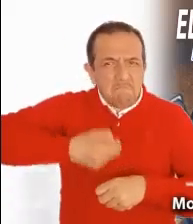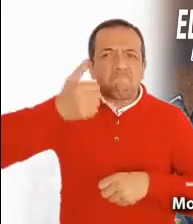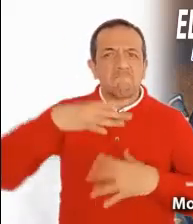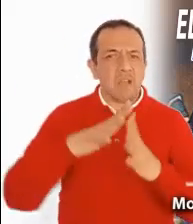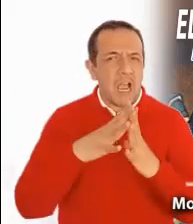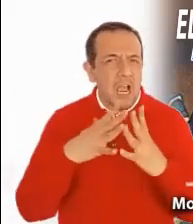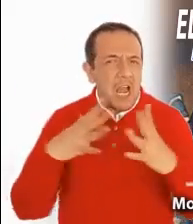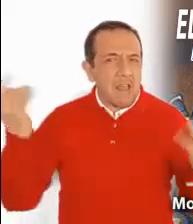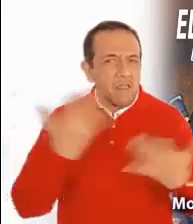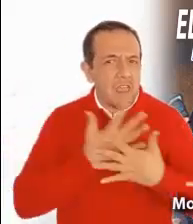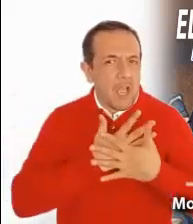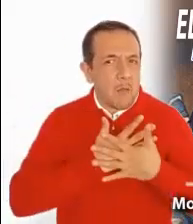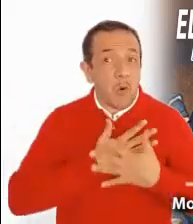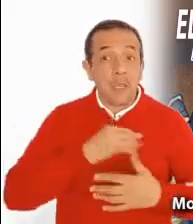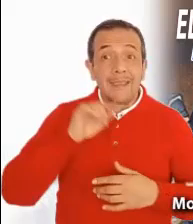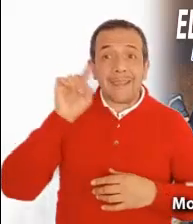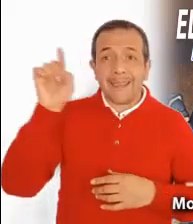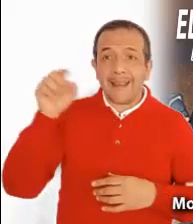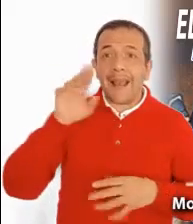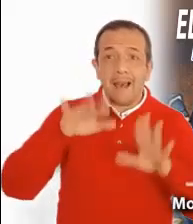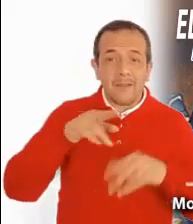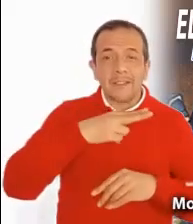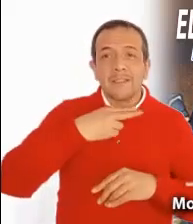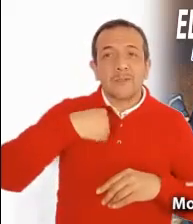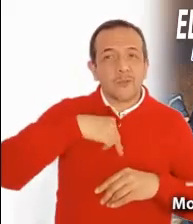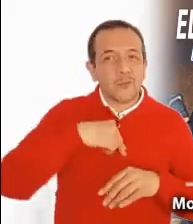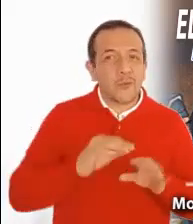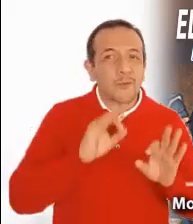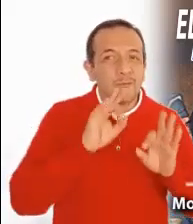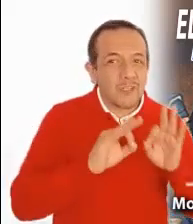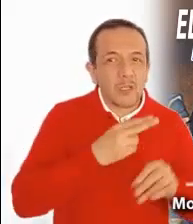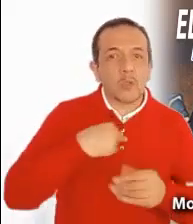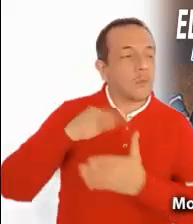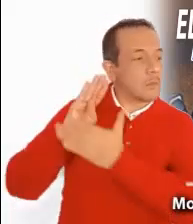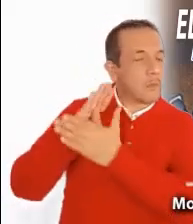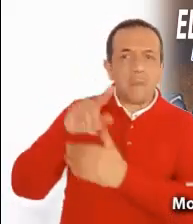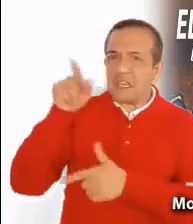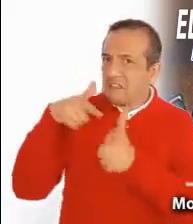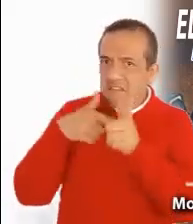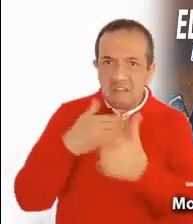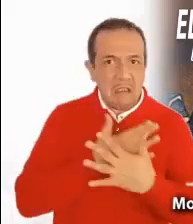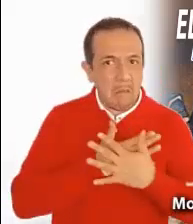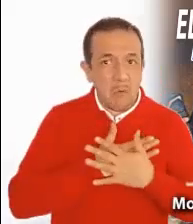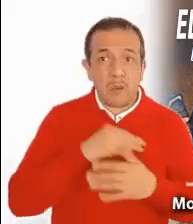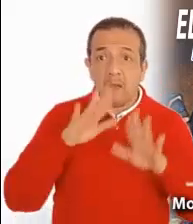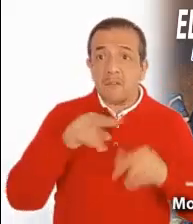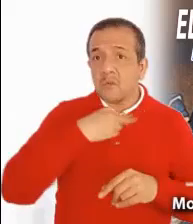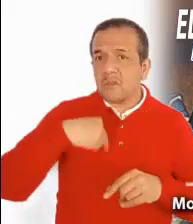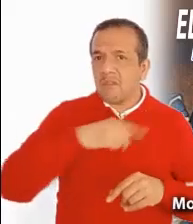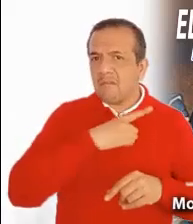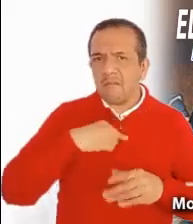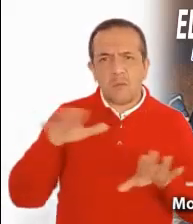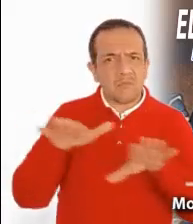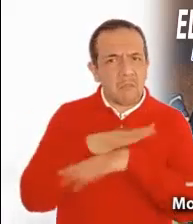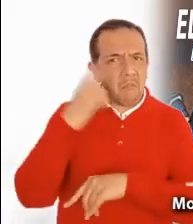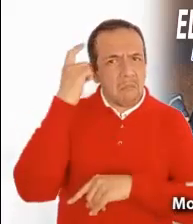nos ama si nosotros merecerlo. Y nos advierte de lo peligroso que puede ser esa mentalidad de Romia.